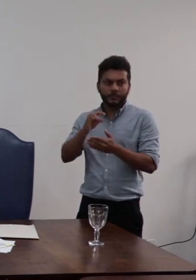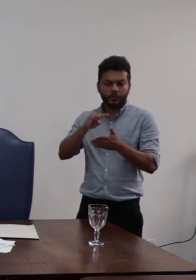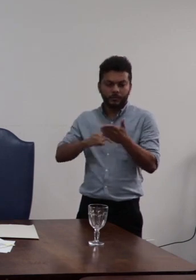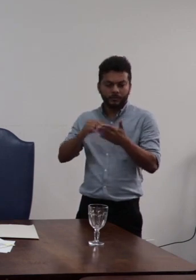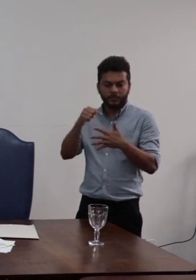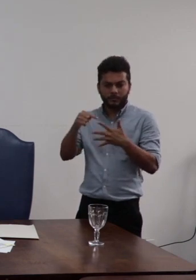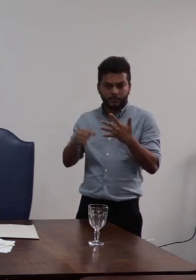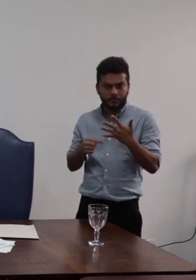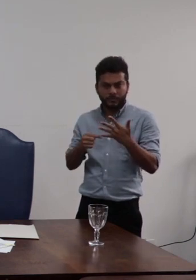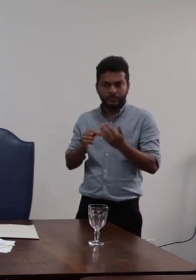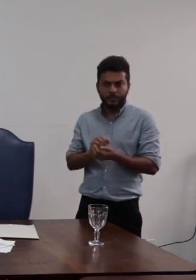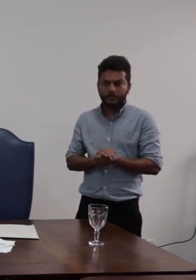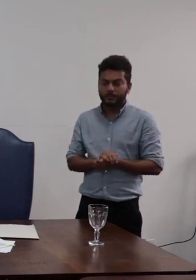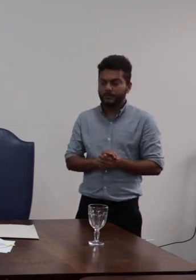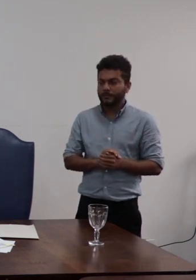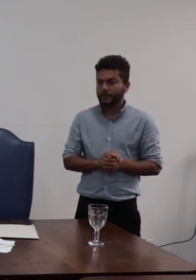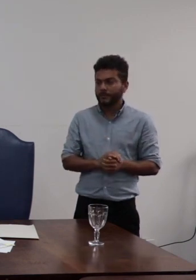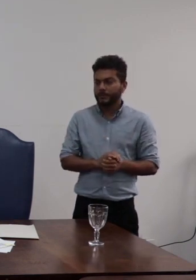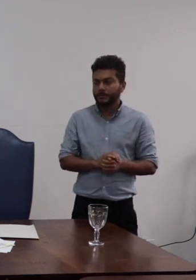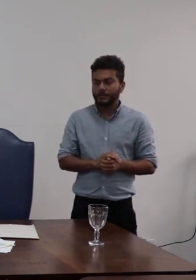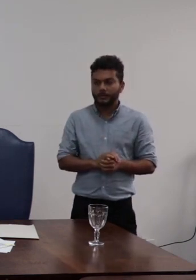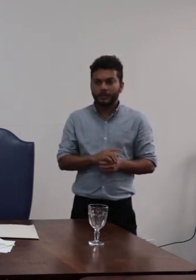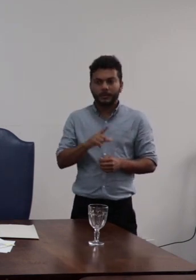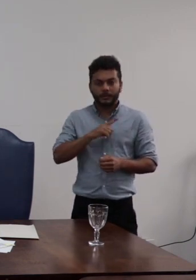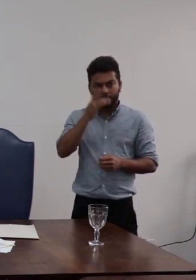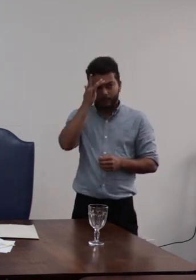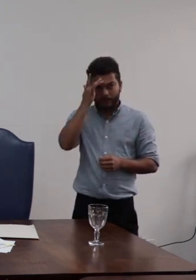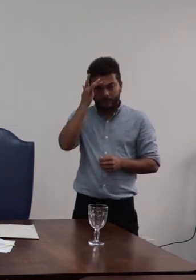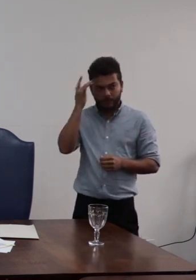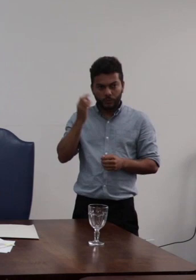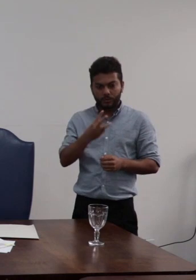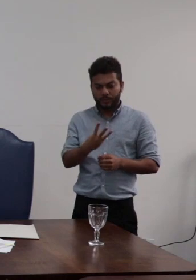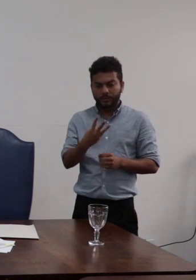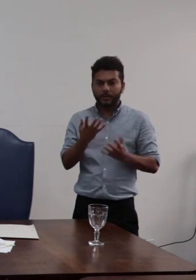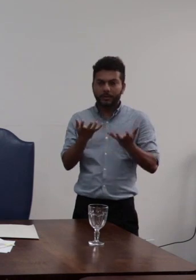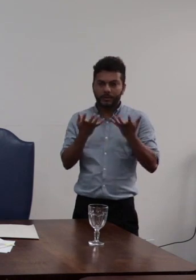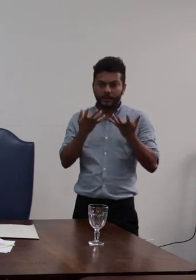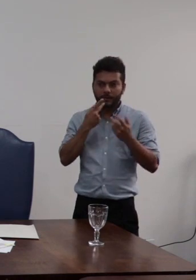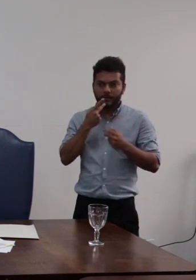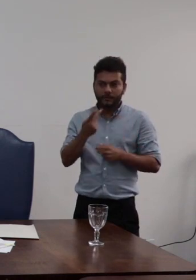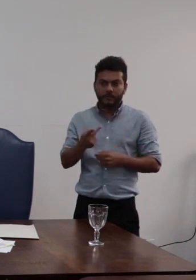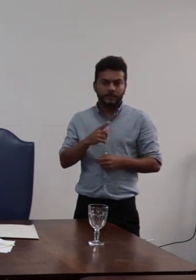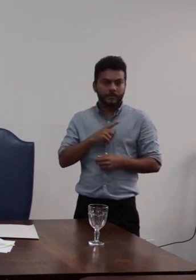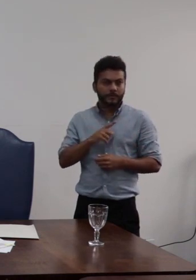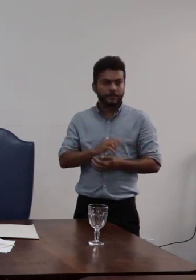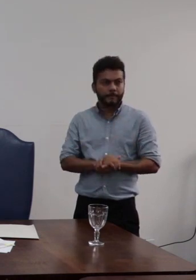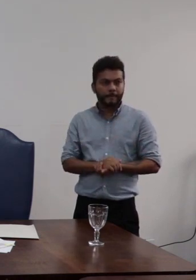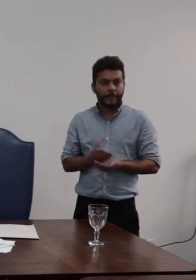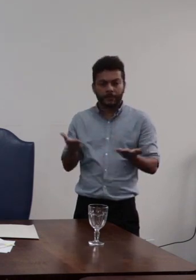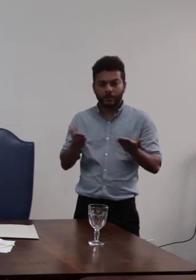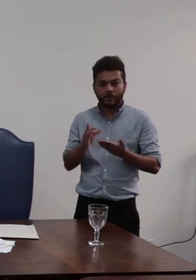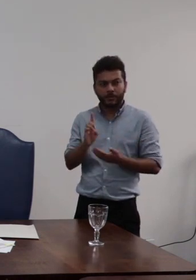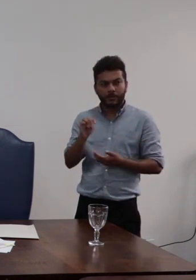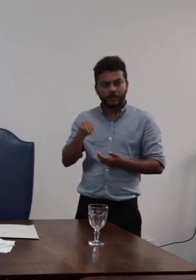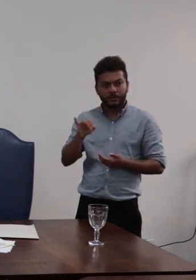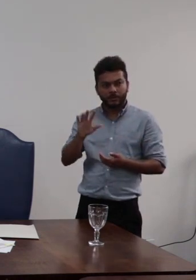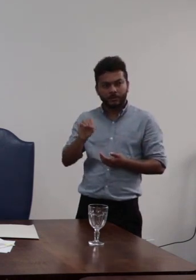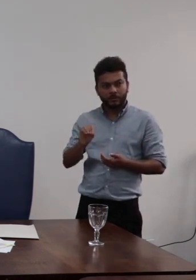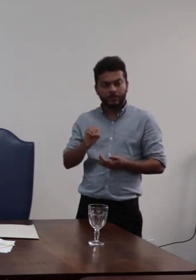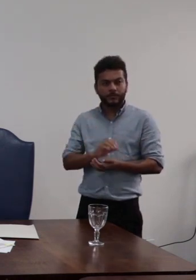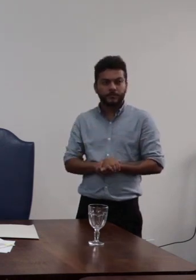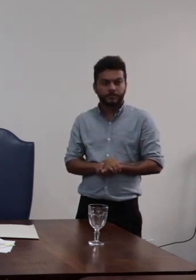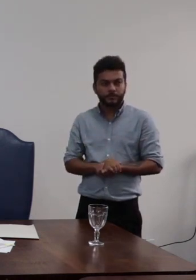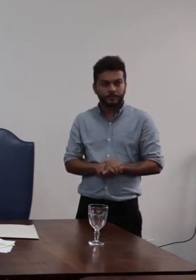obrigado só um minutinho tem três inscritos aqui o conselheiro do barato o